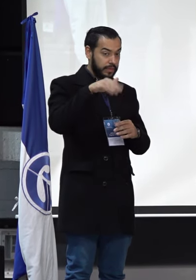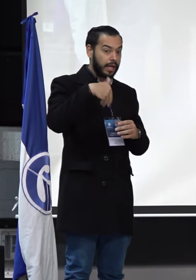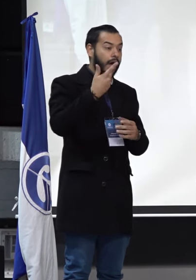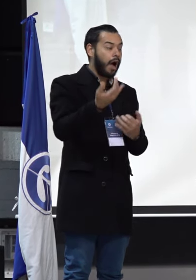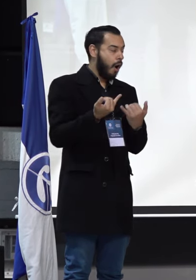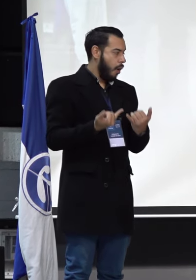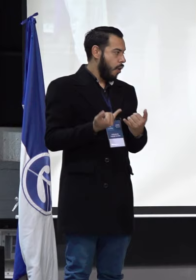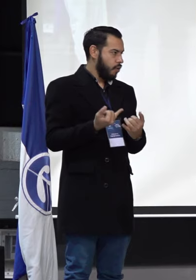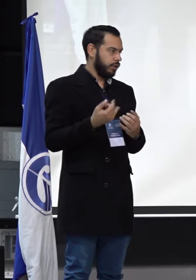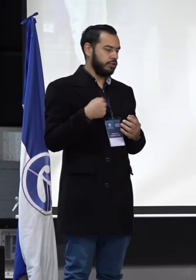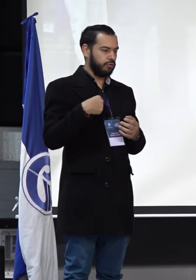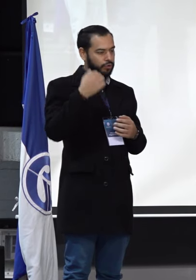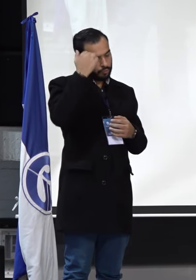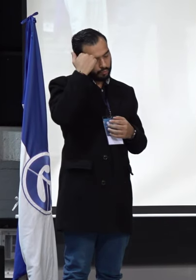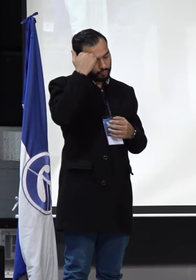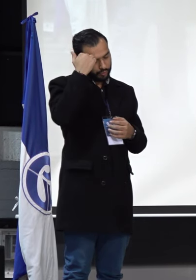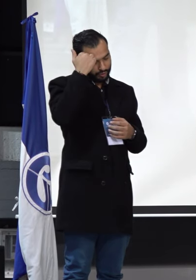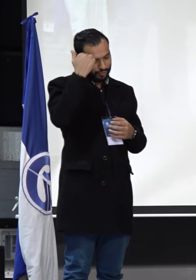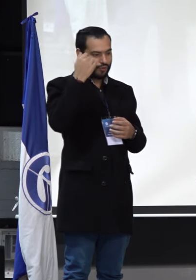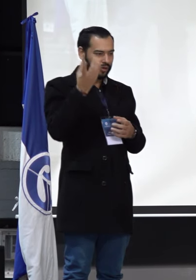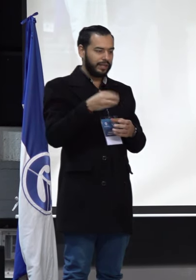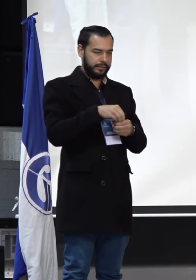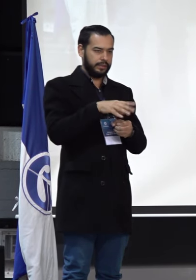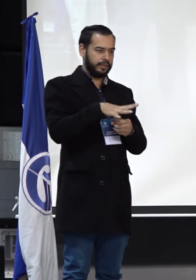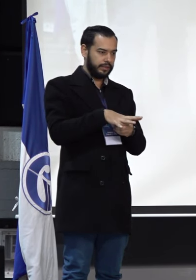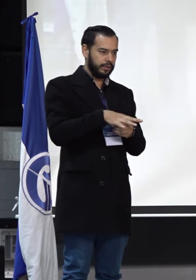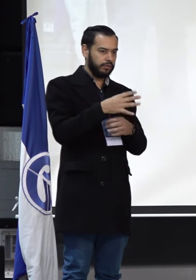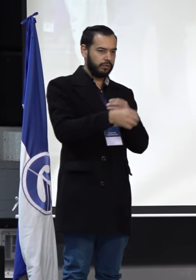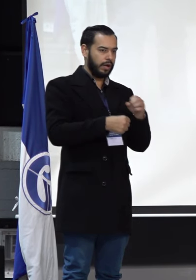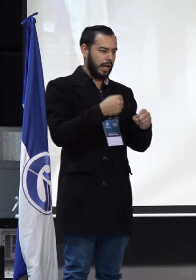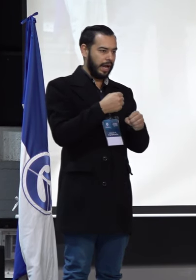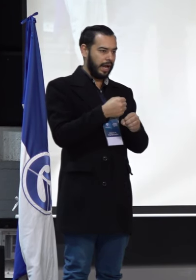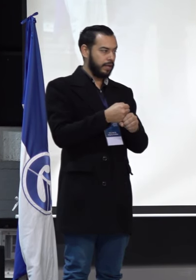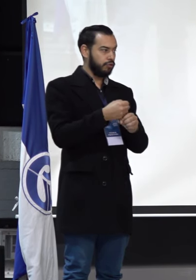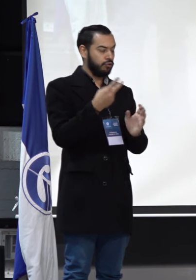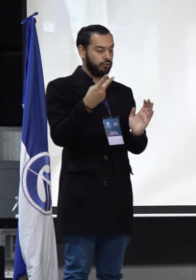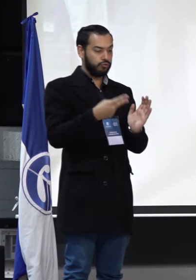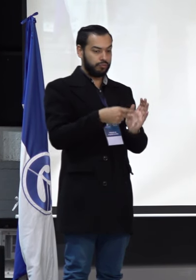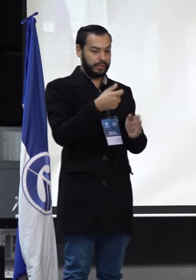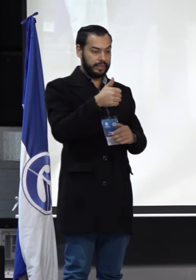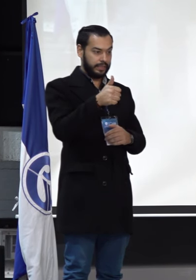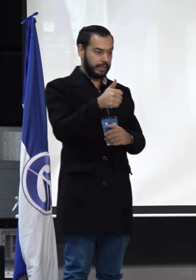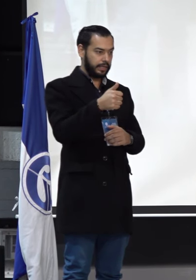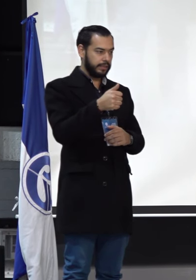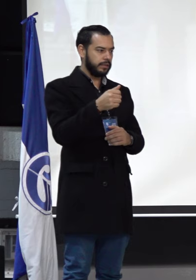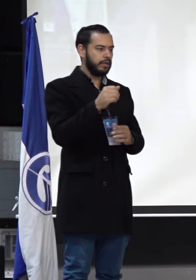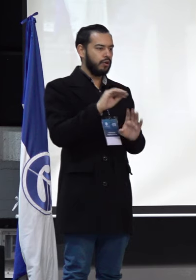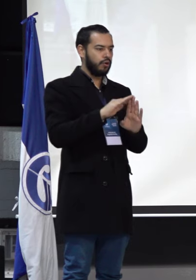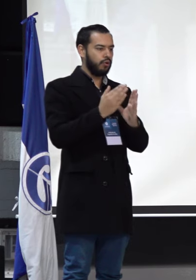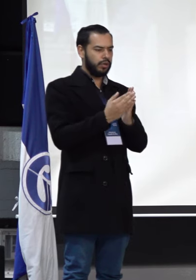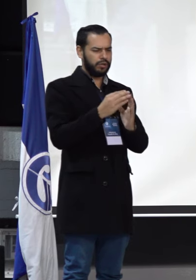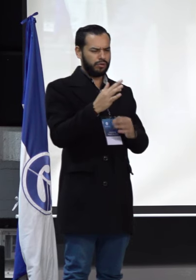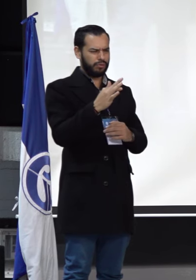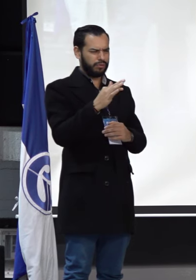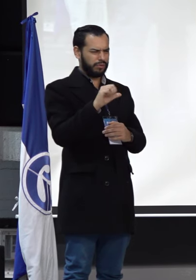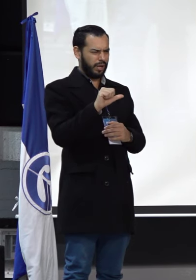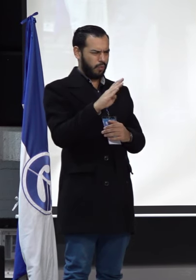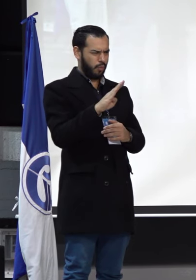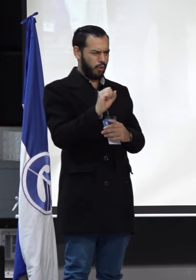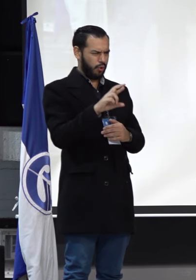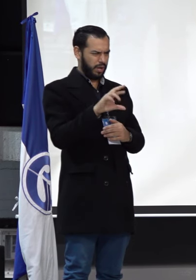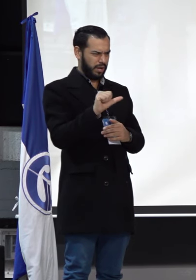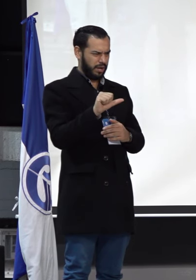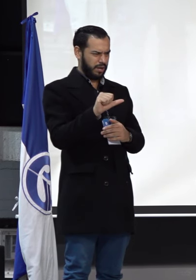maestra del distrito del Colegio Orlando Fazborda, vinculada en el 2010, estuve trabajando con una experiencia sobre sistematización de la